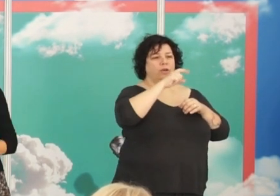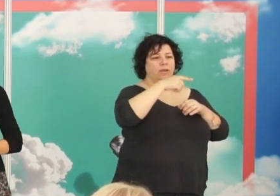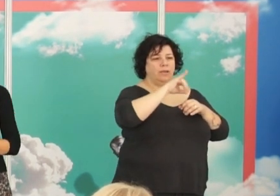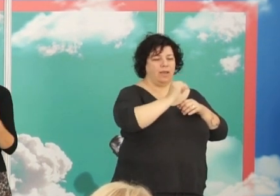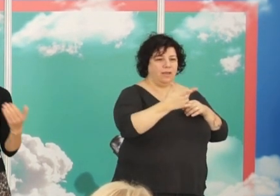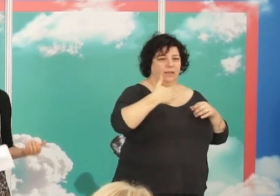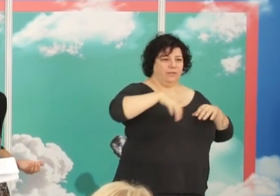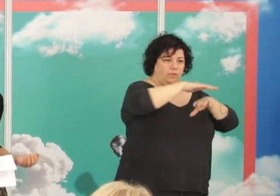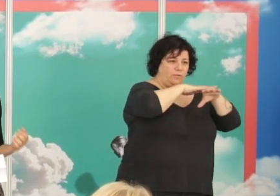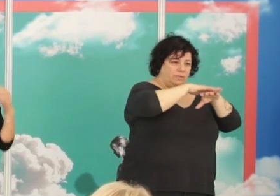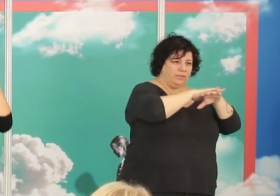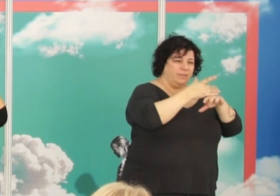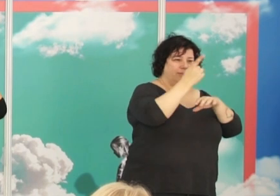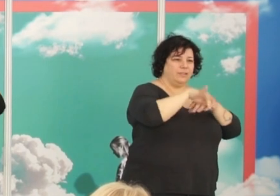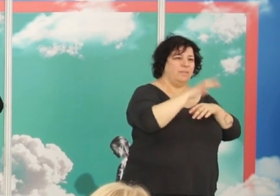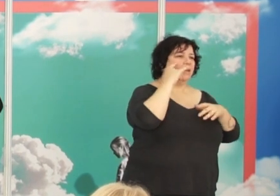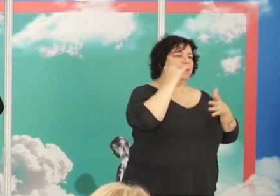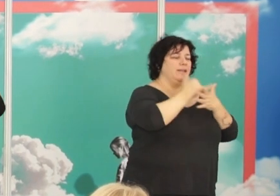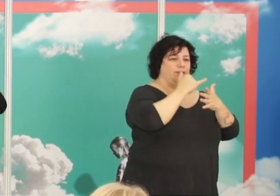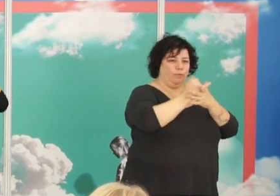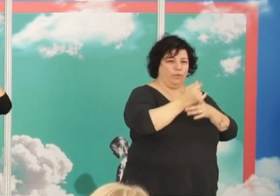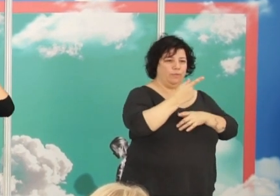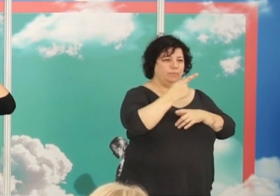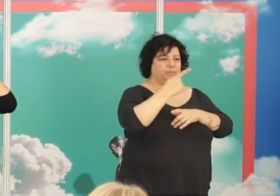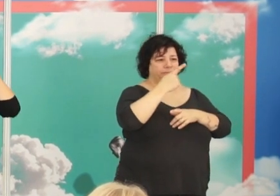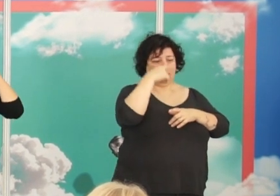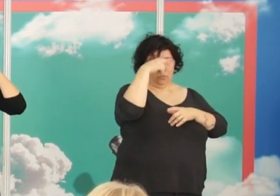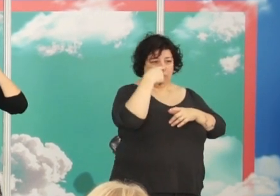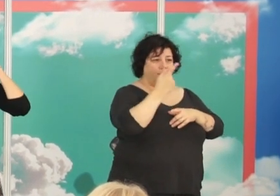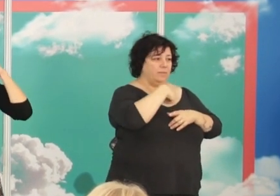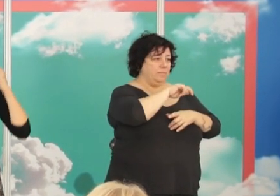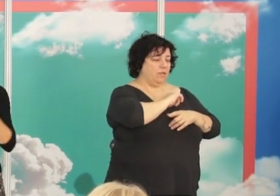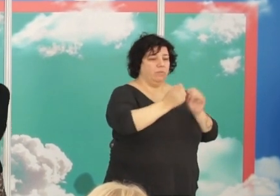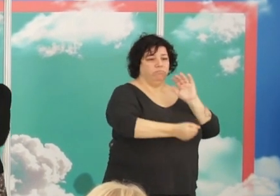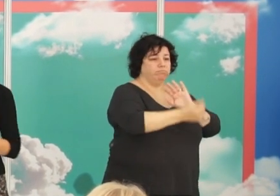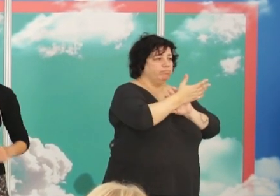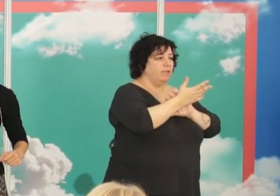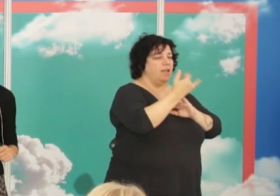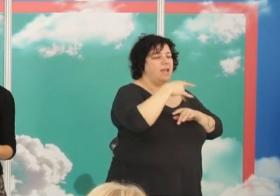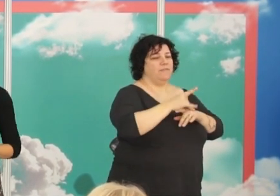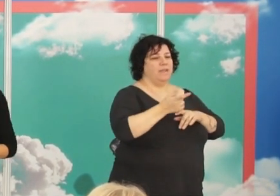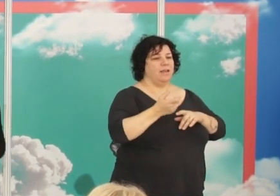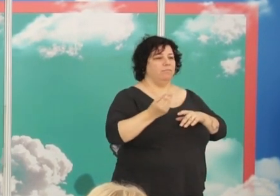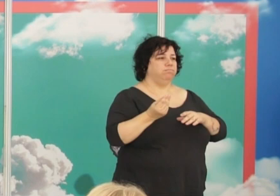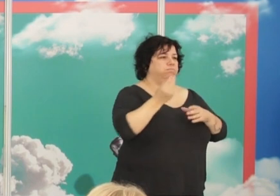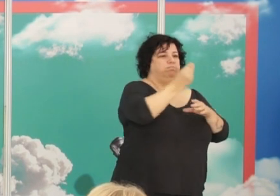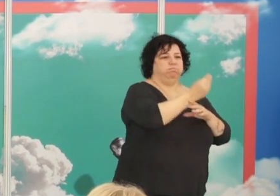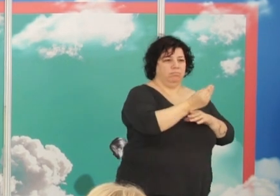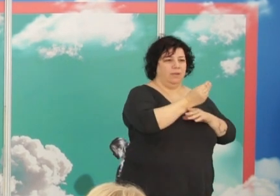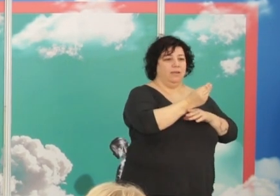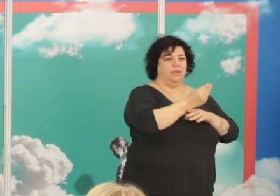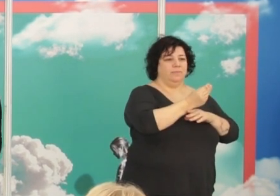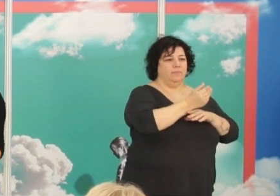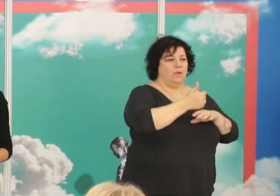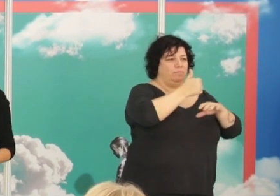gobierno argentino y la institución cultural española crean y ponen al frente a Pío del Río Ortega cuando llega